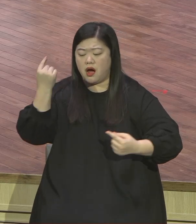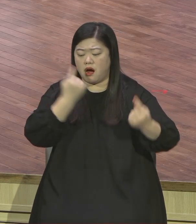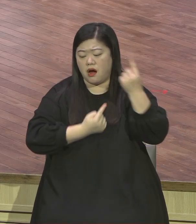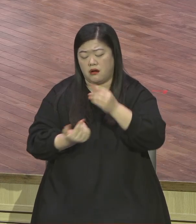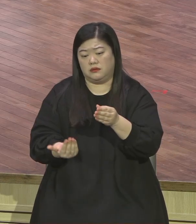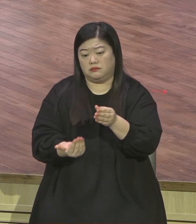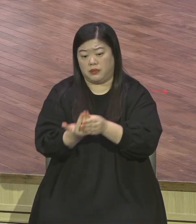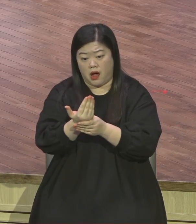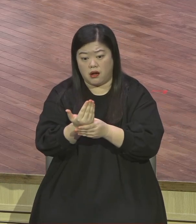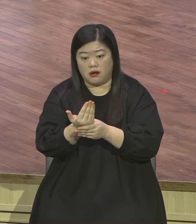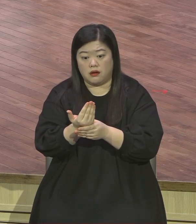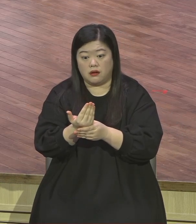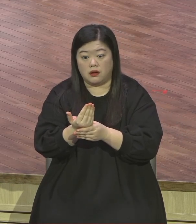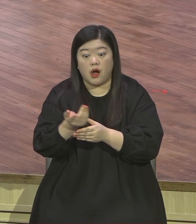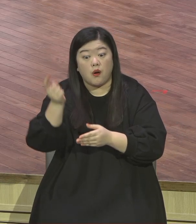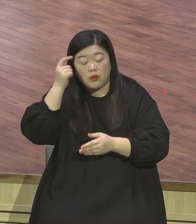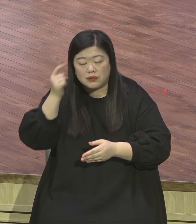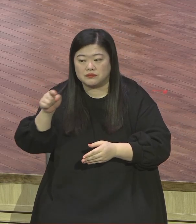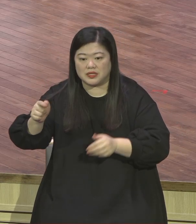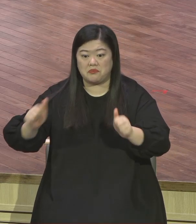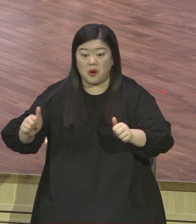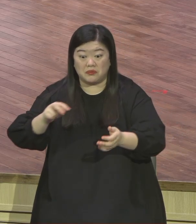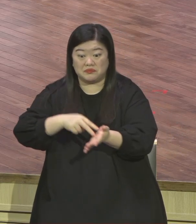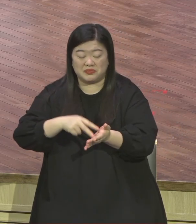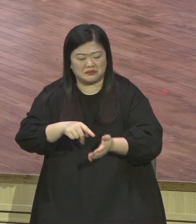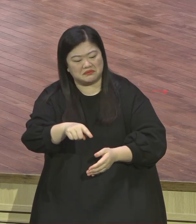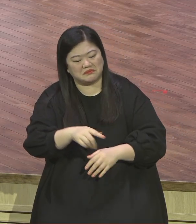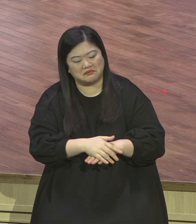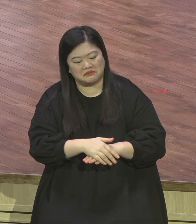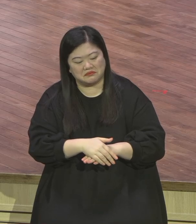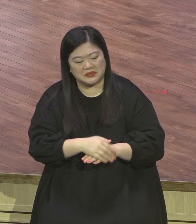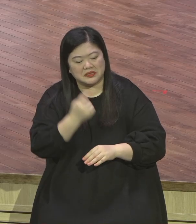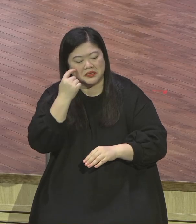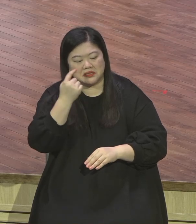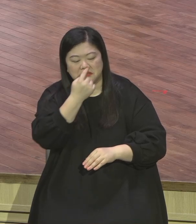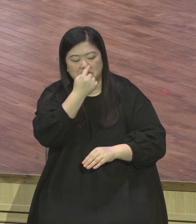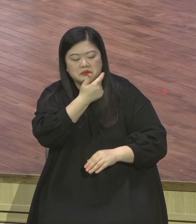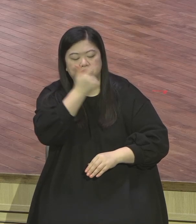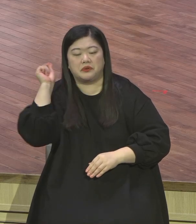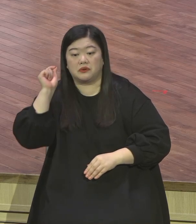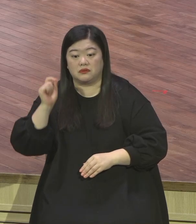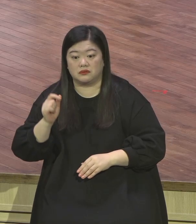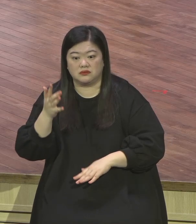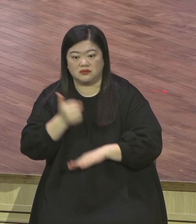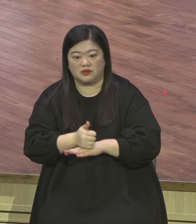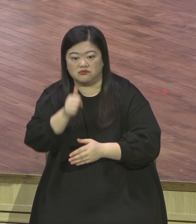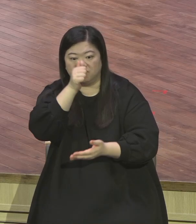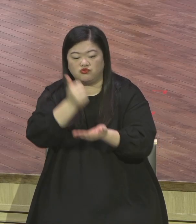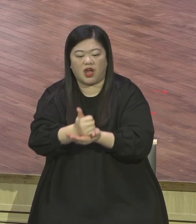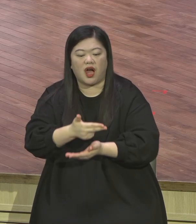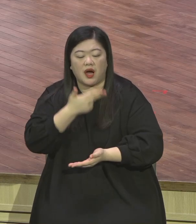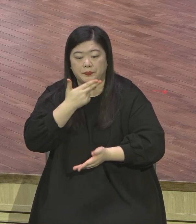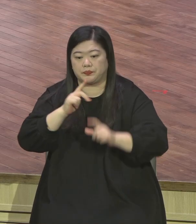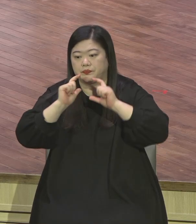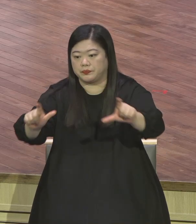입증할 증거가 부족하다. 그래서 무죄 선고했다. 법원의